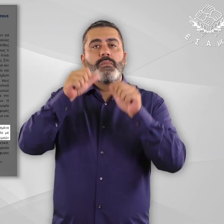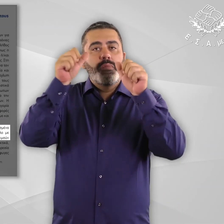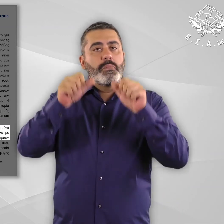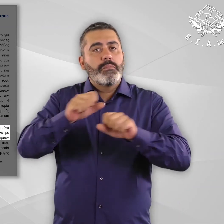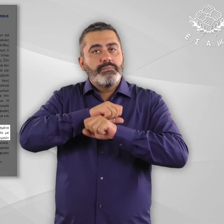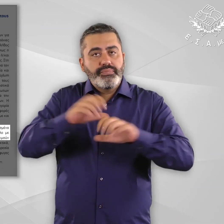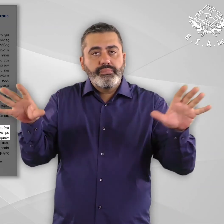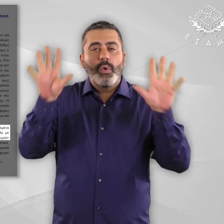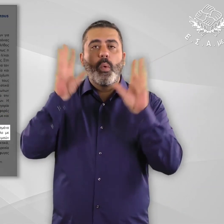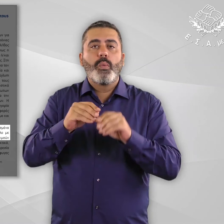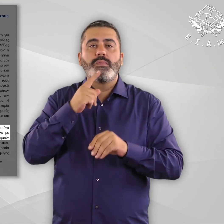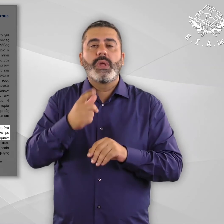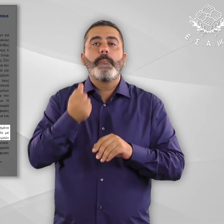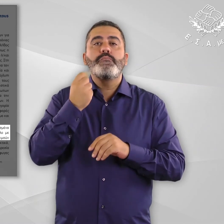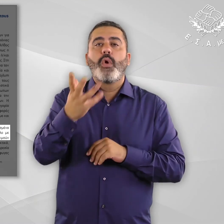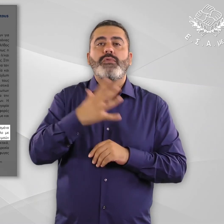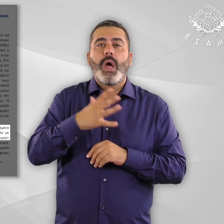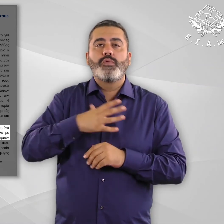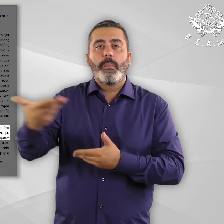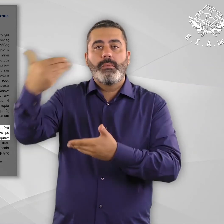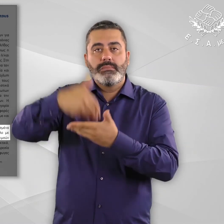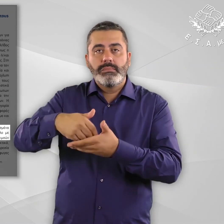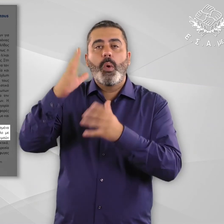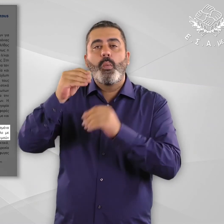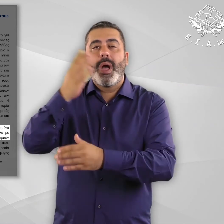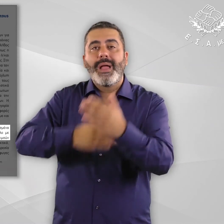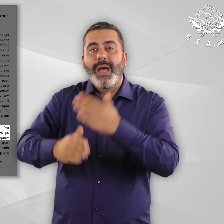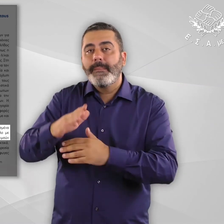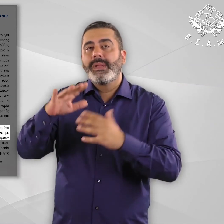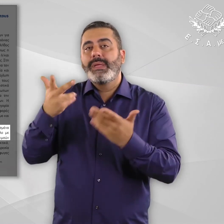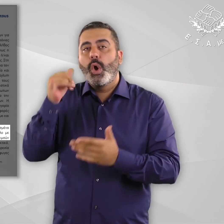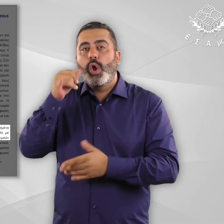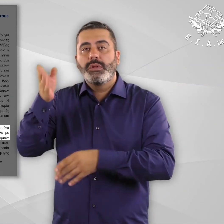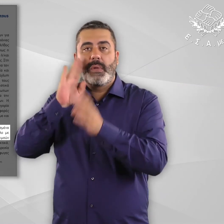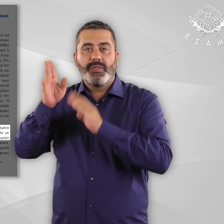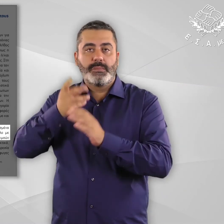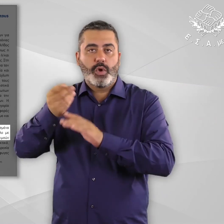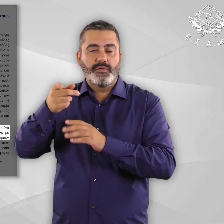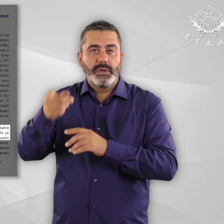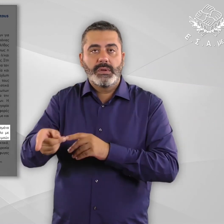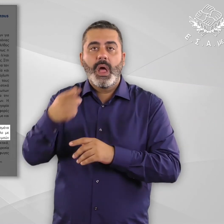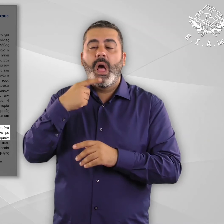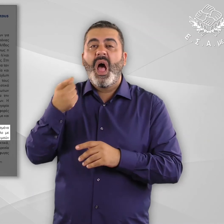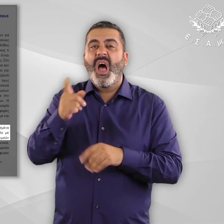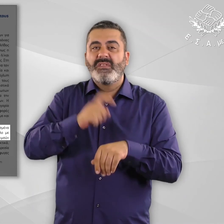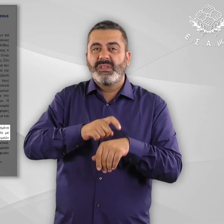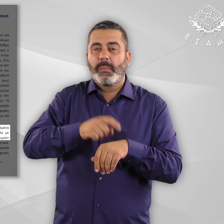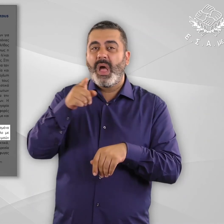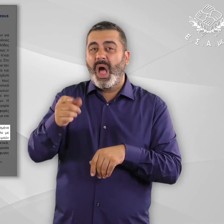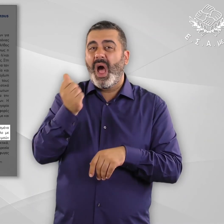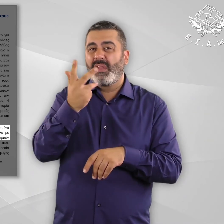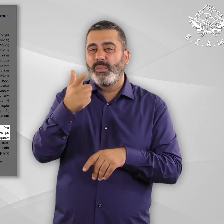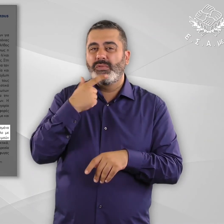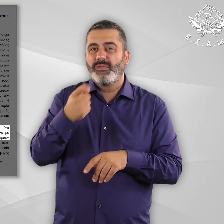δεδομένα σχετικά με τον πληθυσμό των ετούντων ασύλου με αναπηρία και χρόνιες παθήσεις, τα οποία ωστόσο υποεκτιμούν σημαντικά το